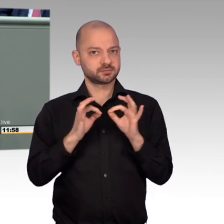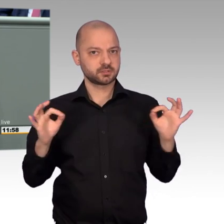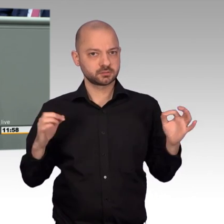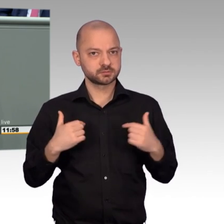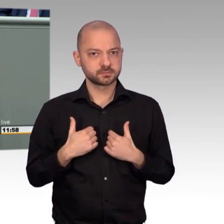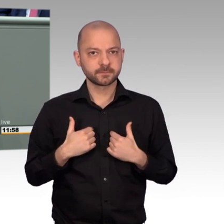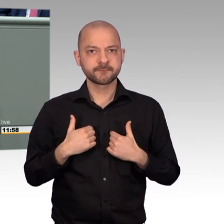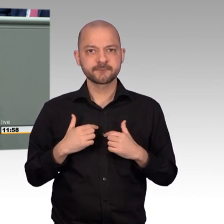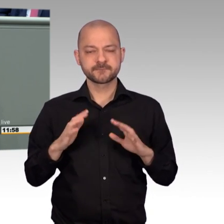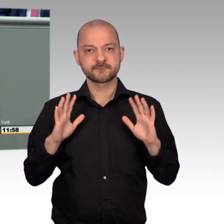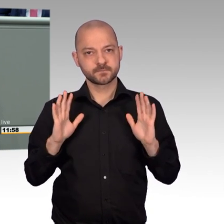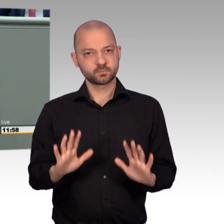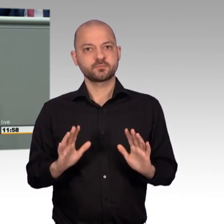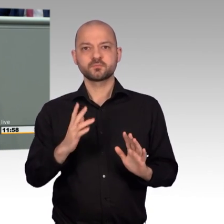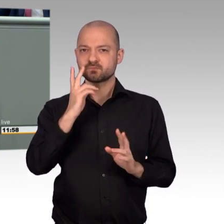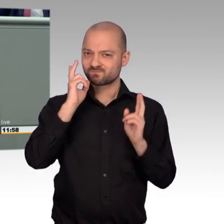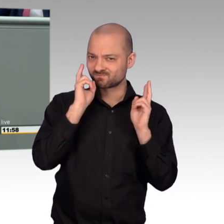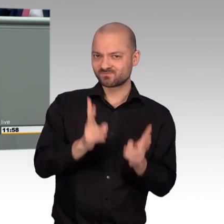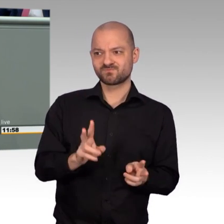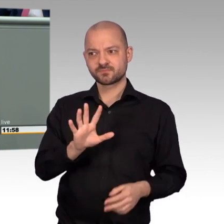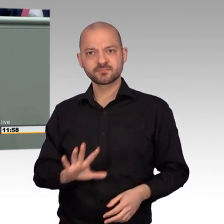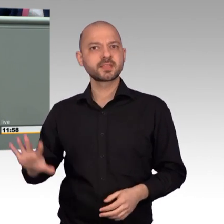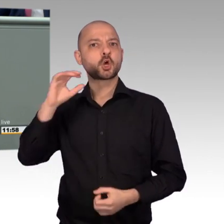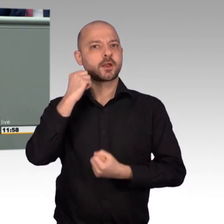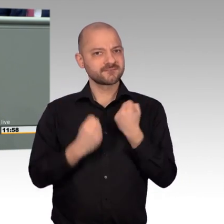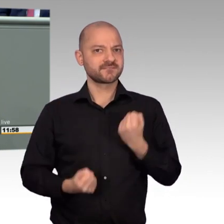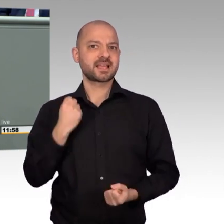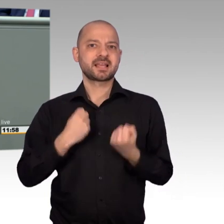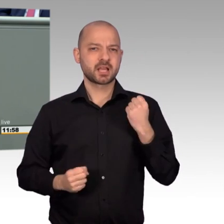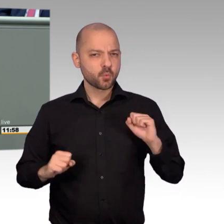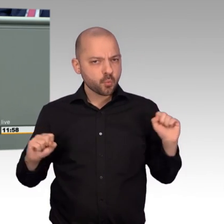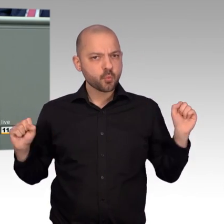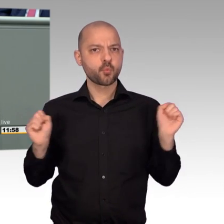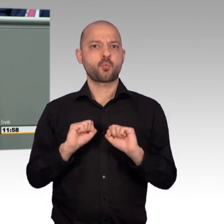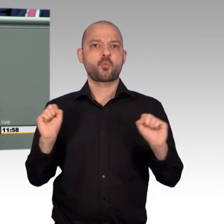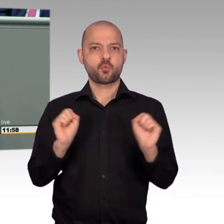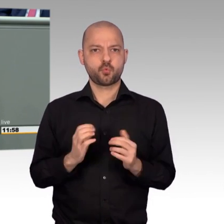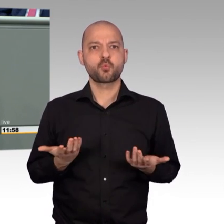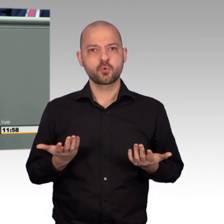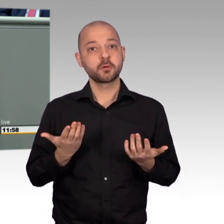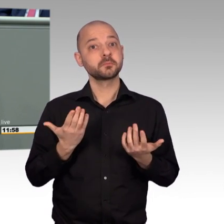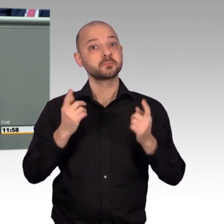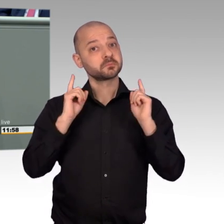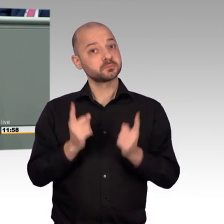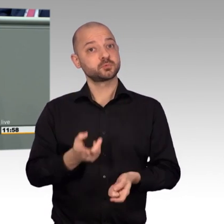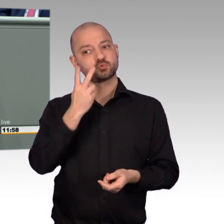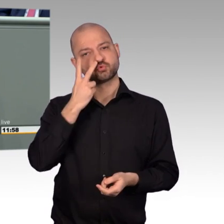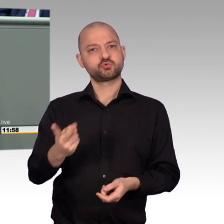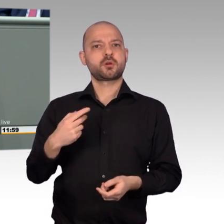klare Haltung und eine Stärkung der Vereinten Nationen. Keine nationalen Egoismen, sondern mehr Geld für humanitäre Hilfe, aber auch vor allem mehr Mut und